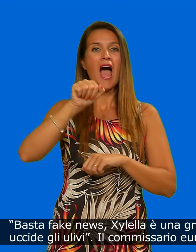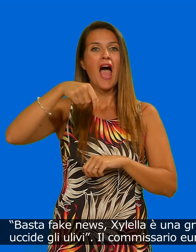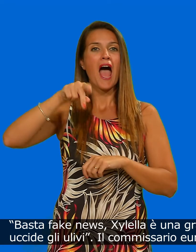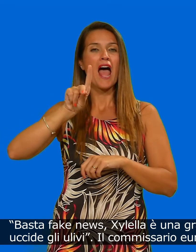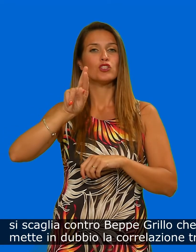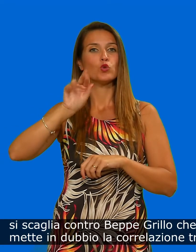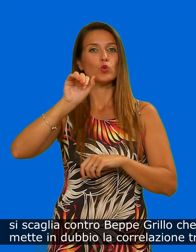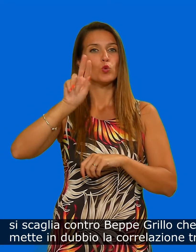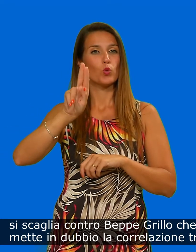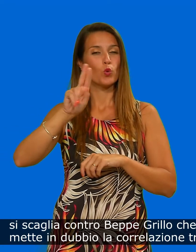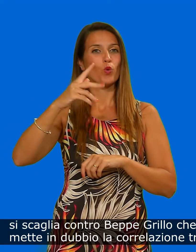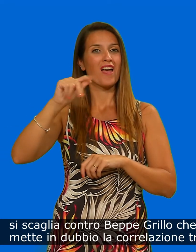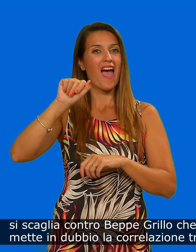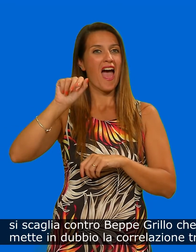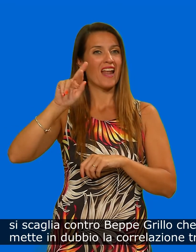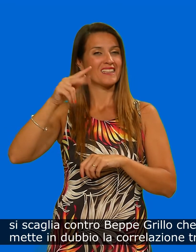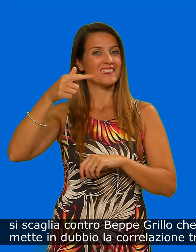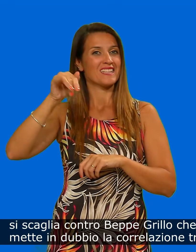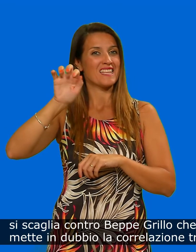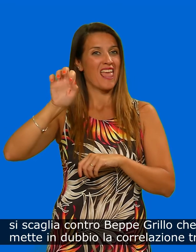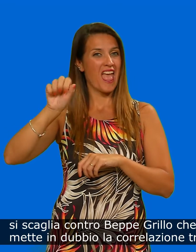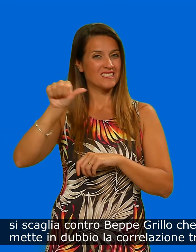si scaglia contro Beppe Grillo,